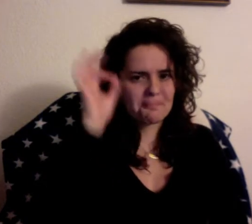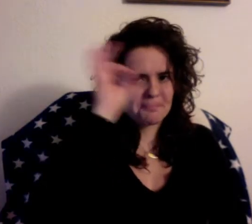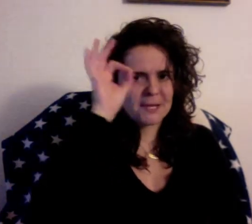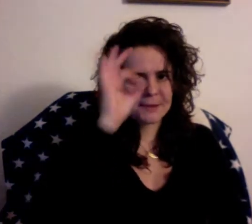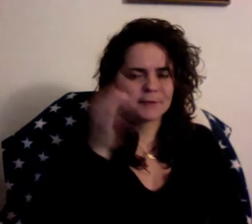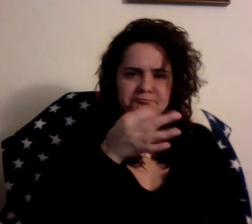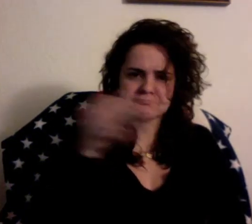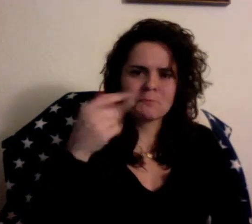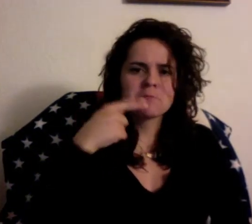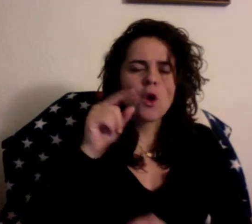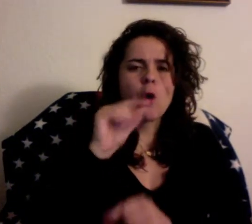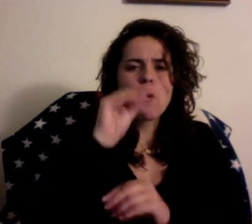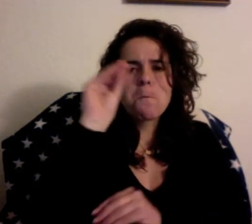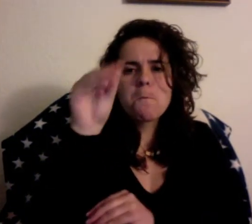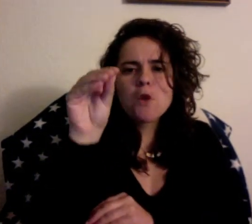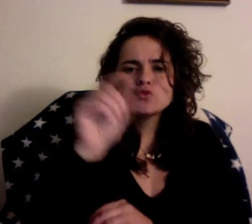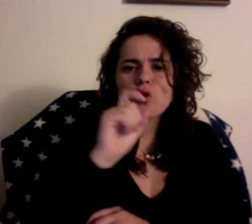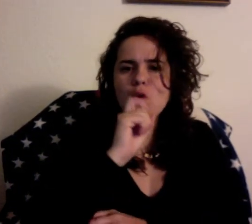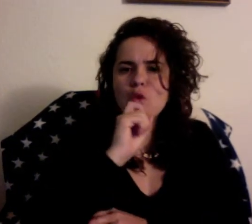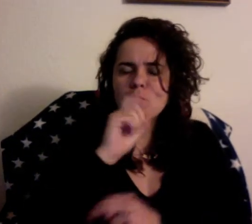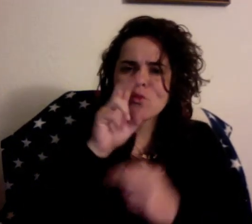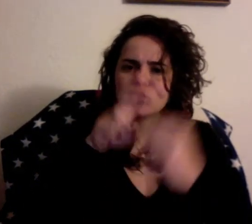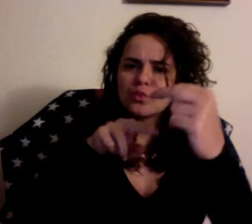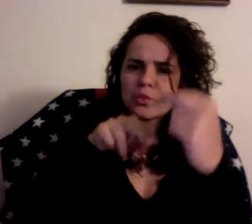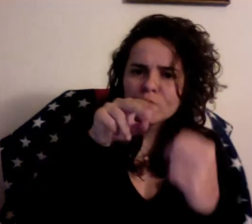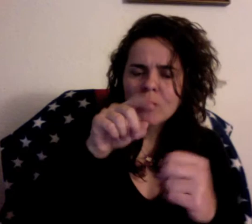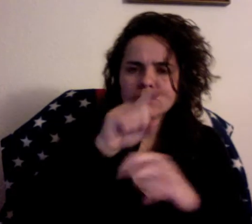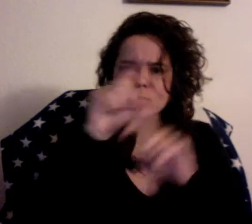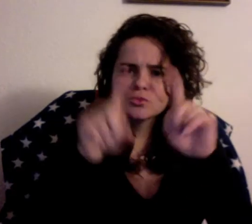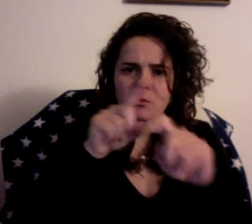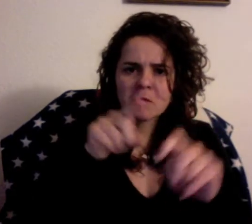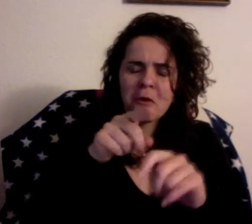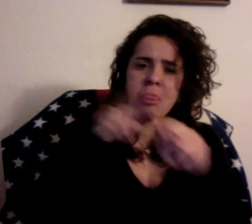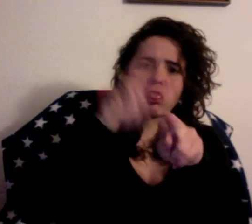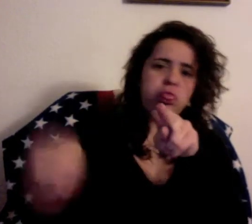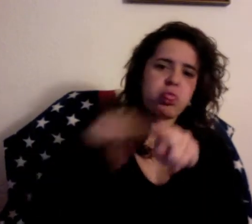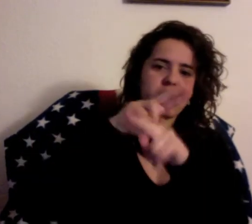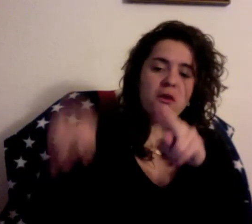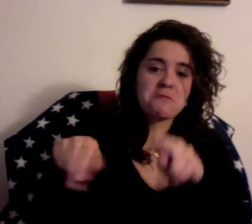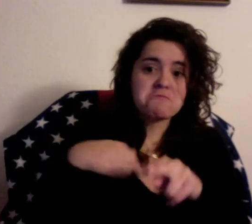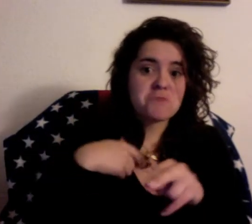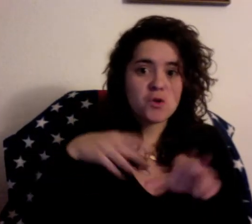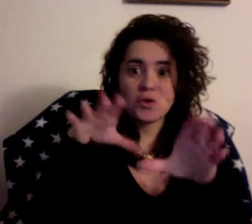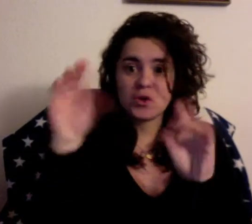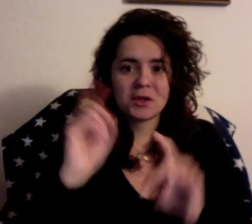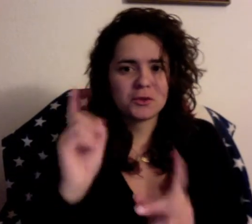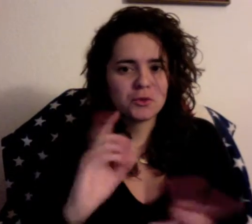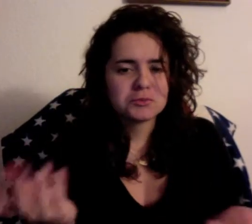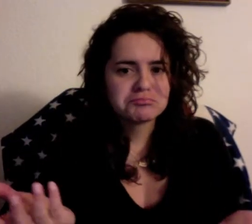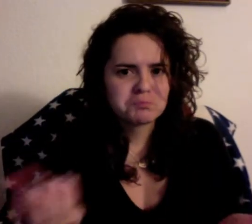Solo en Xbox One Mi primer día fue muy intenso y muy emocionante Me